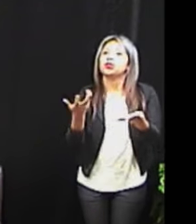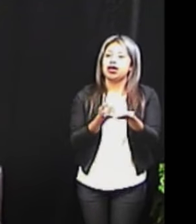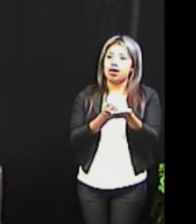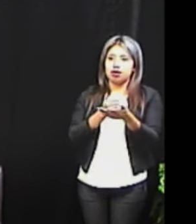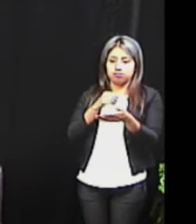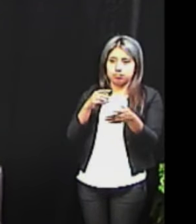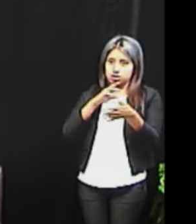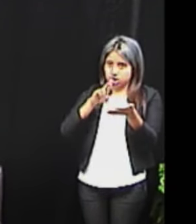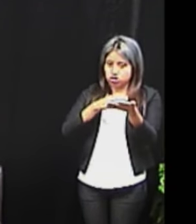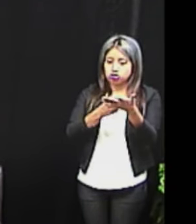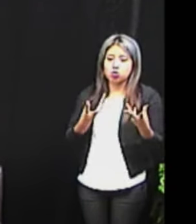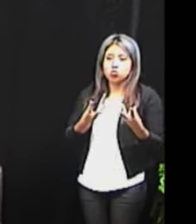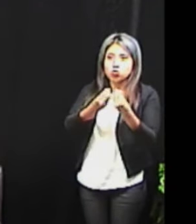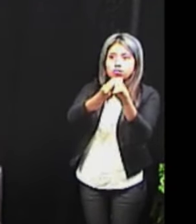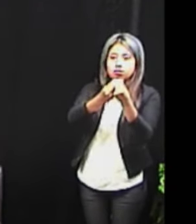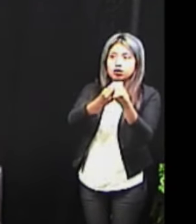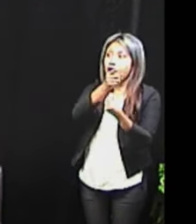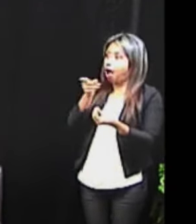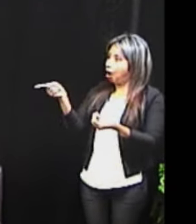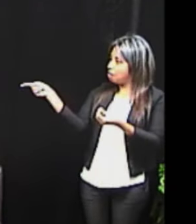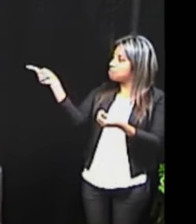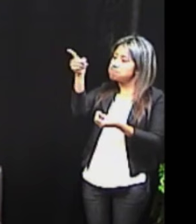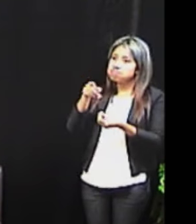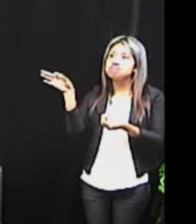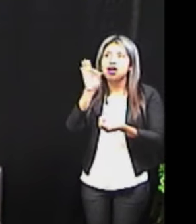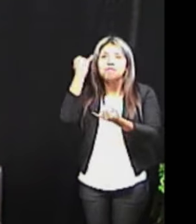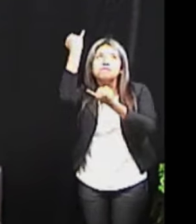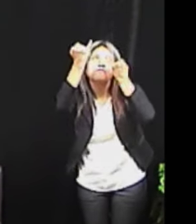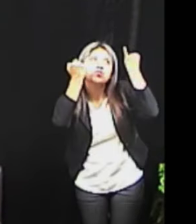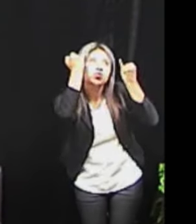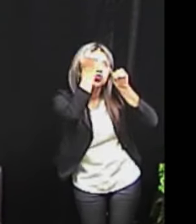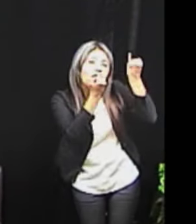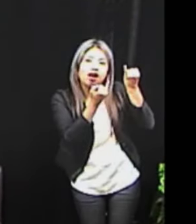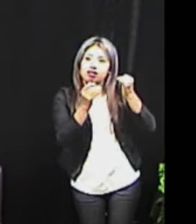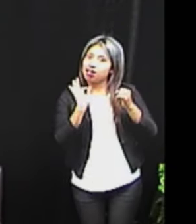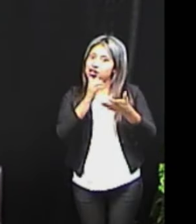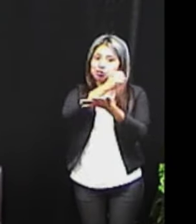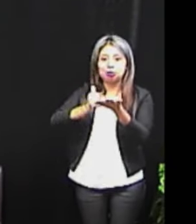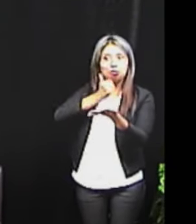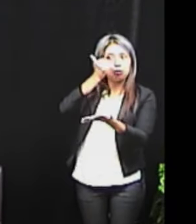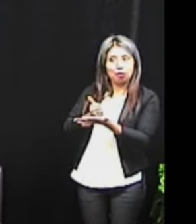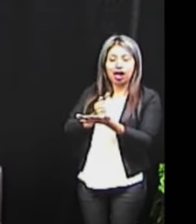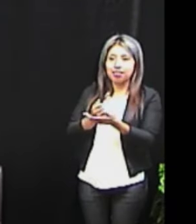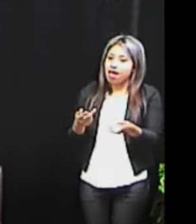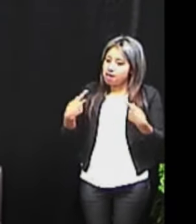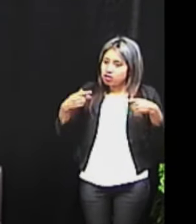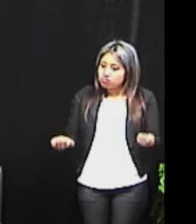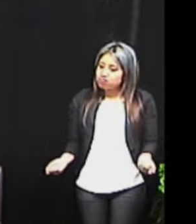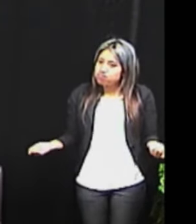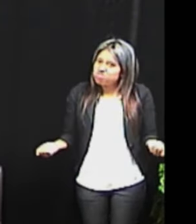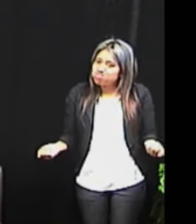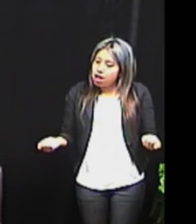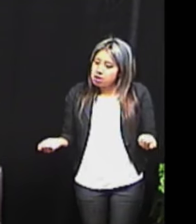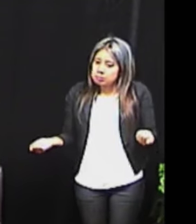accesibles en nuestro país. Imaginen todos ustedes una ciudad con rampas, donde la gente respeta los